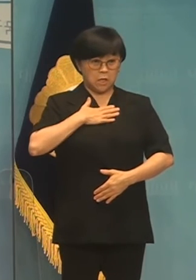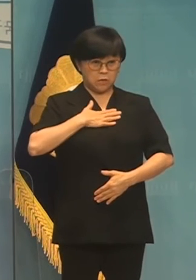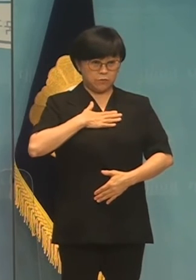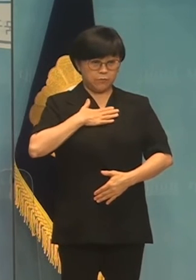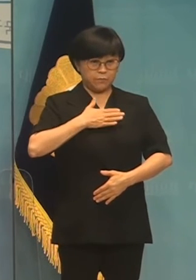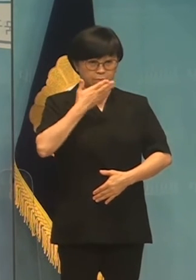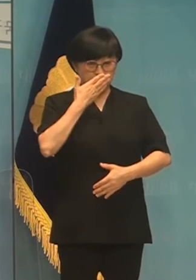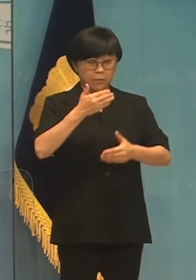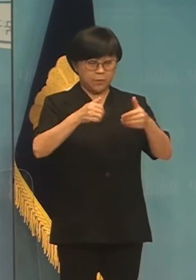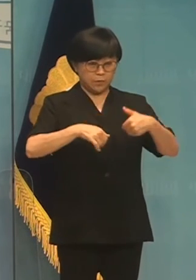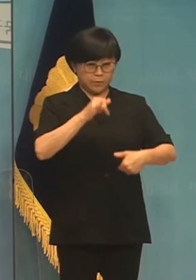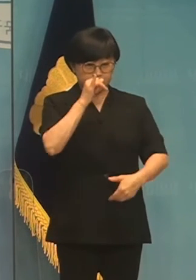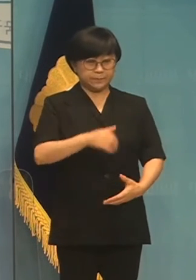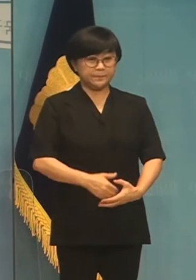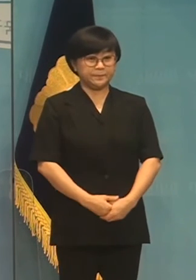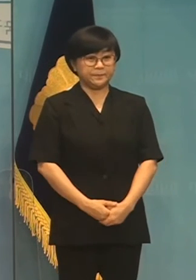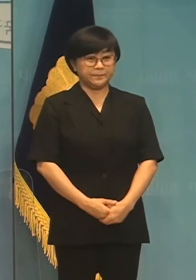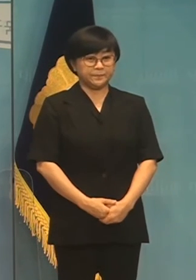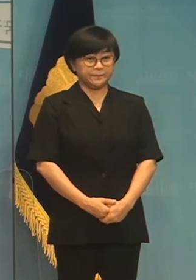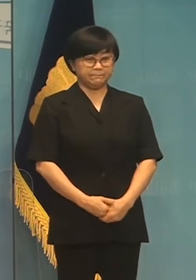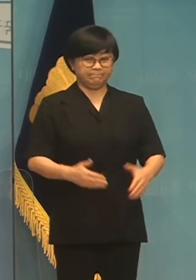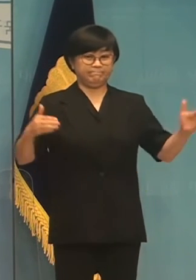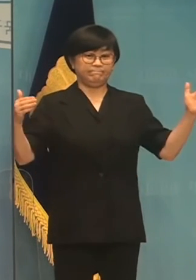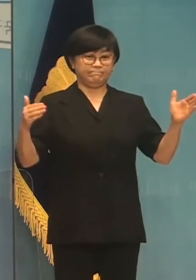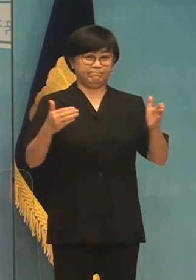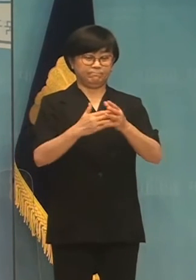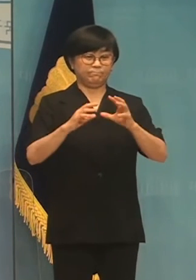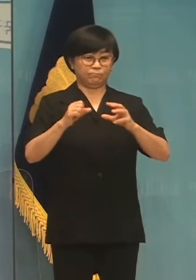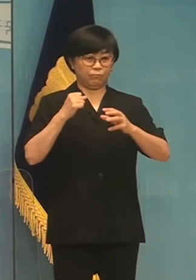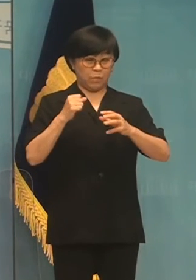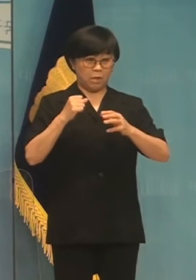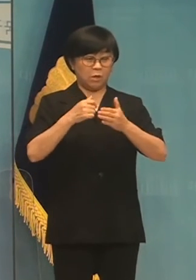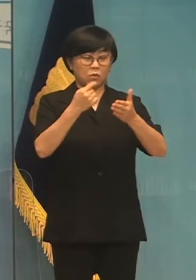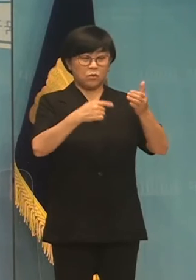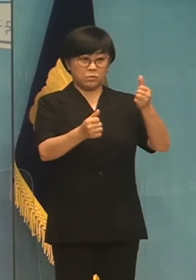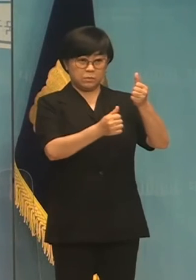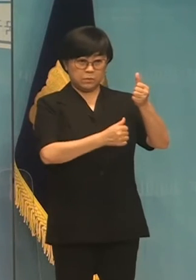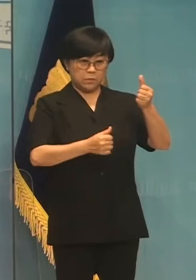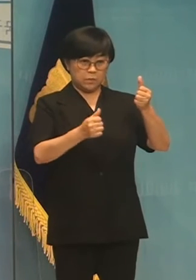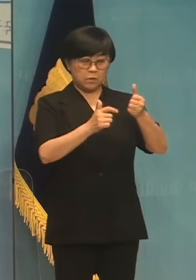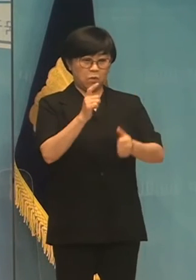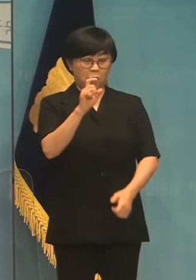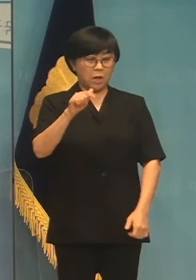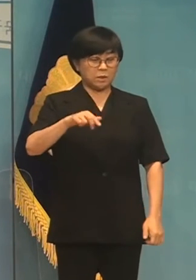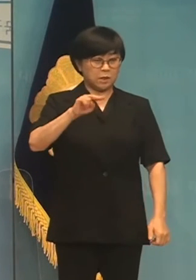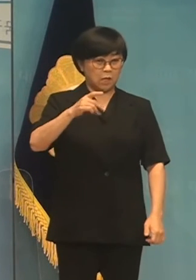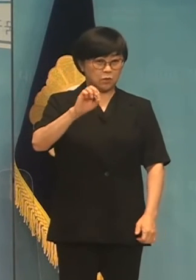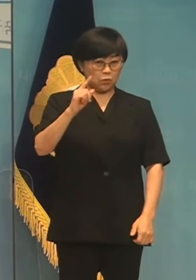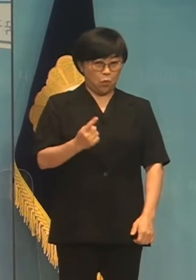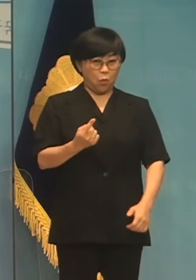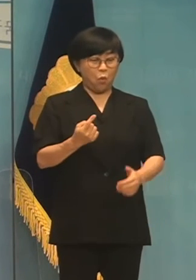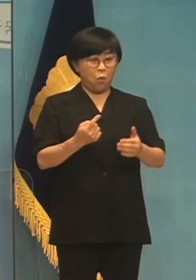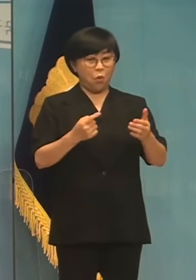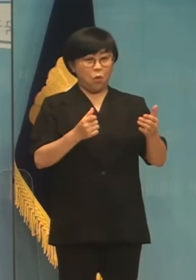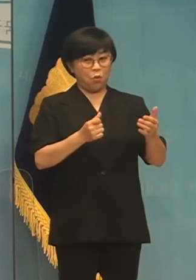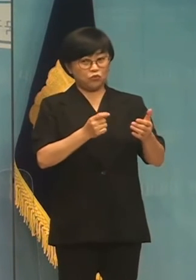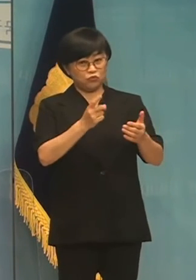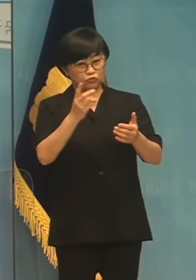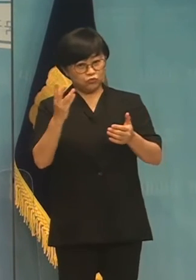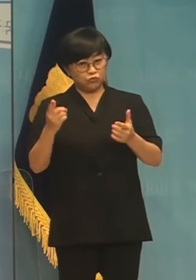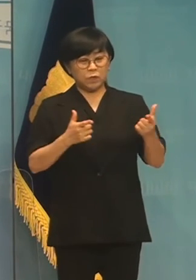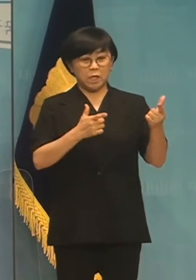있도록 대화합니다. 이상 국민의힘 교육위원회 박상도 조경대 김병우 배진영